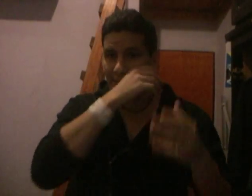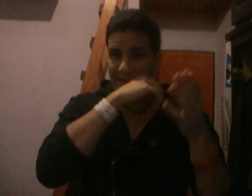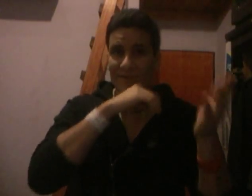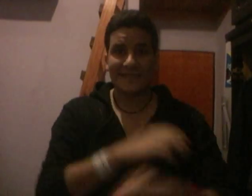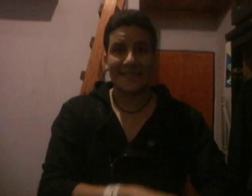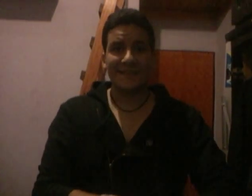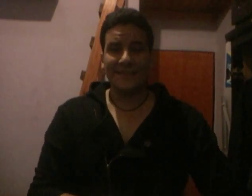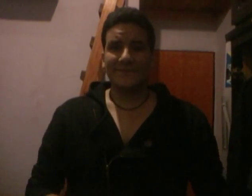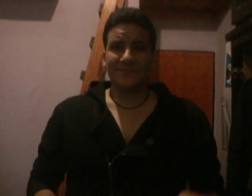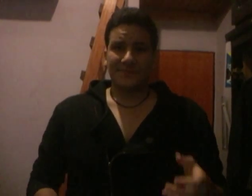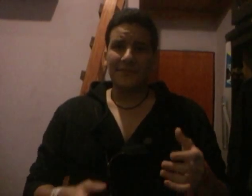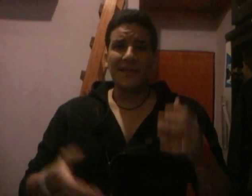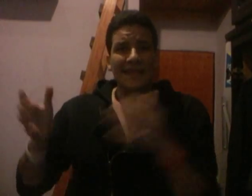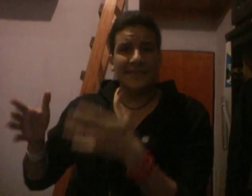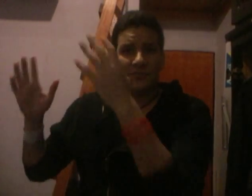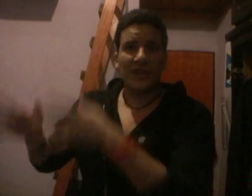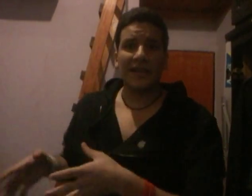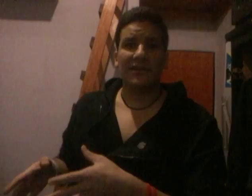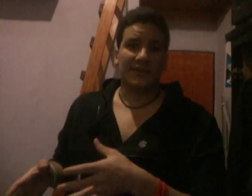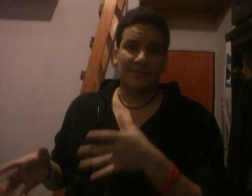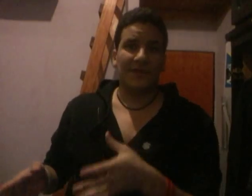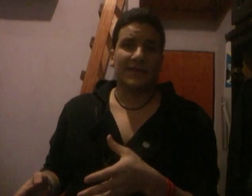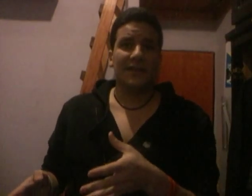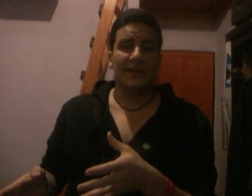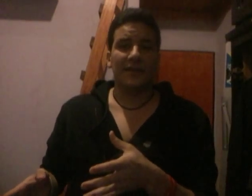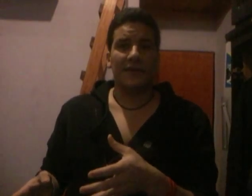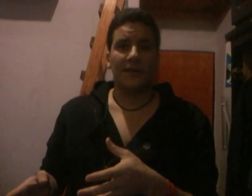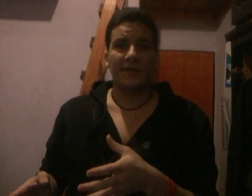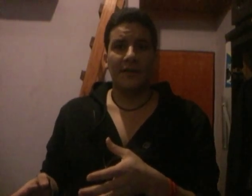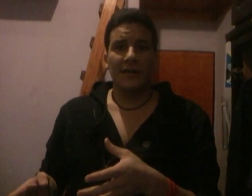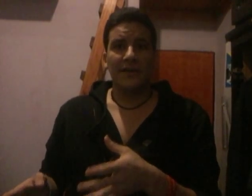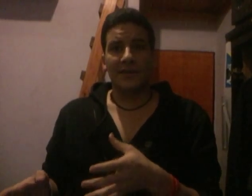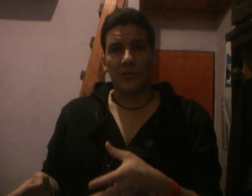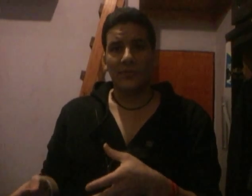Es más, hay una escena en la que se ve un traje que se vea el de Robin.